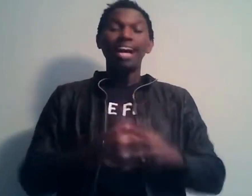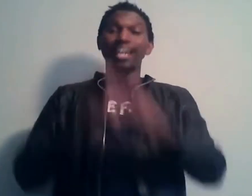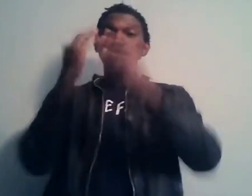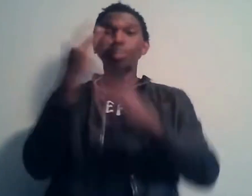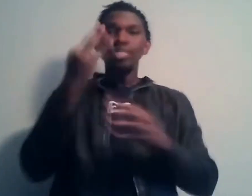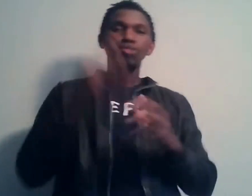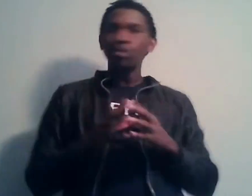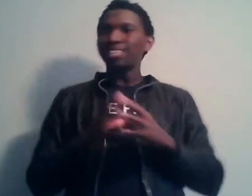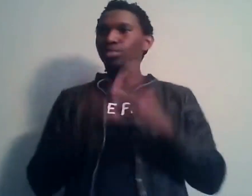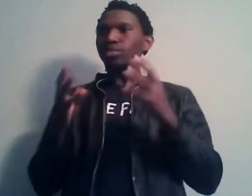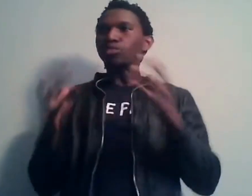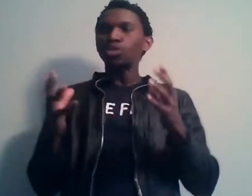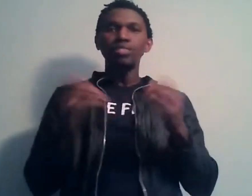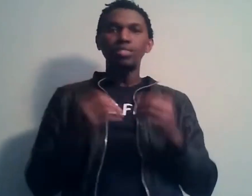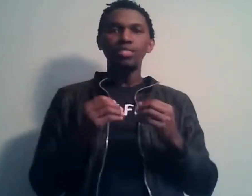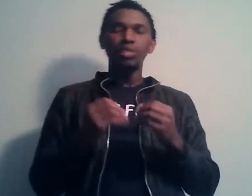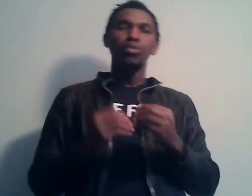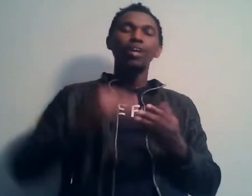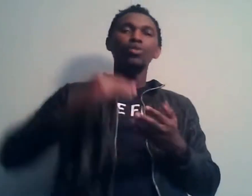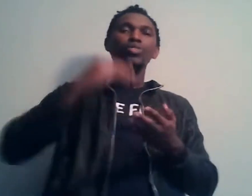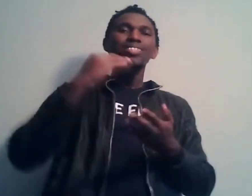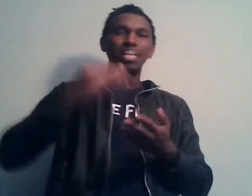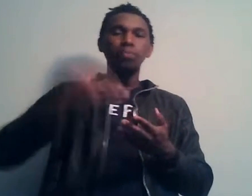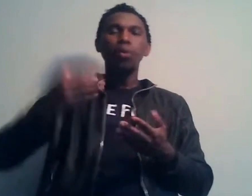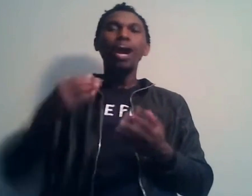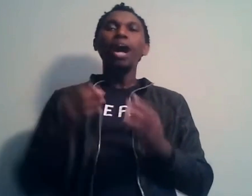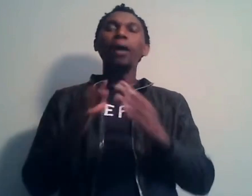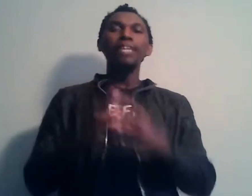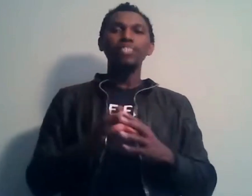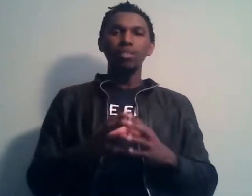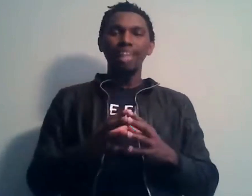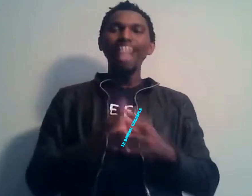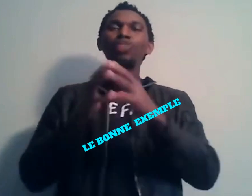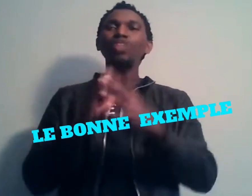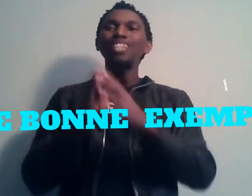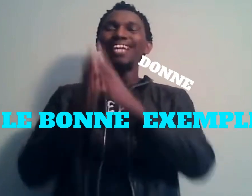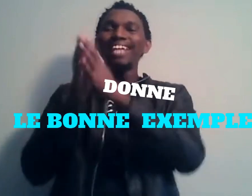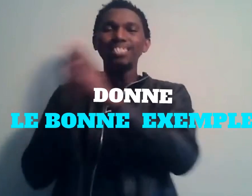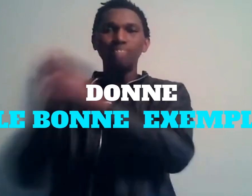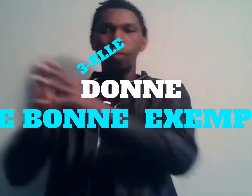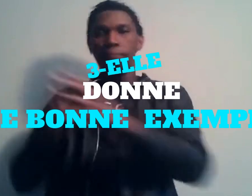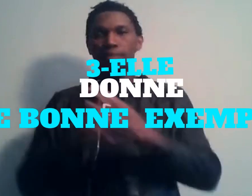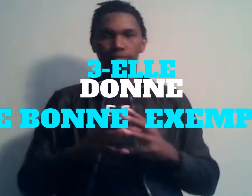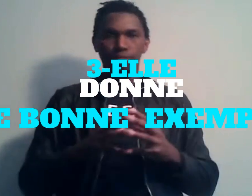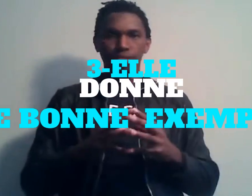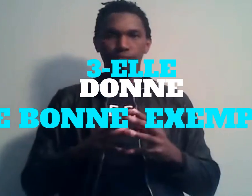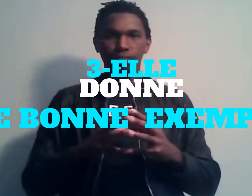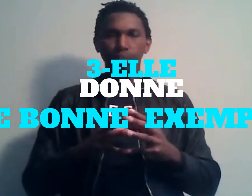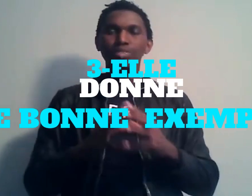La troisième chose ici,'est qu'une diaspora représente, elle donne l'exemple. Oui,